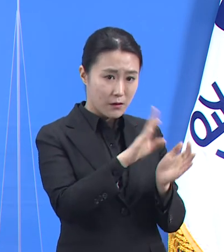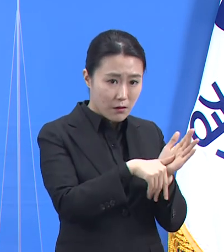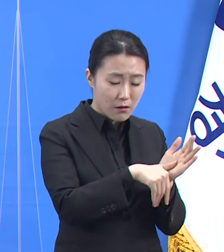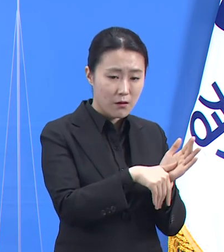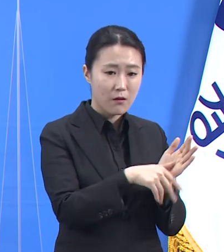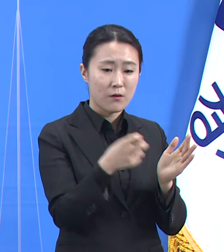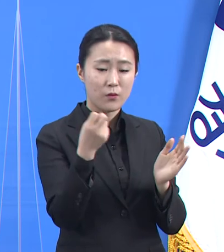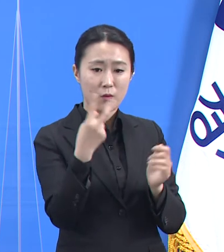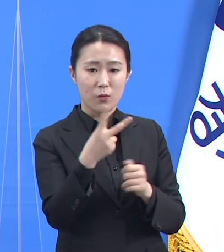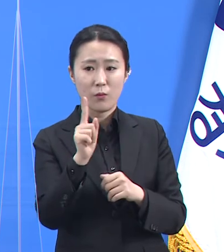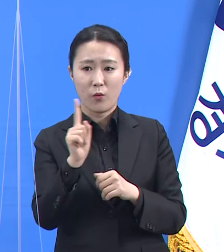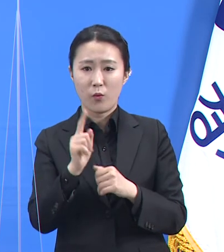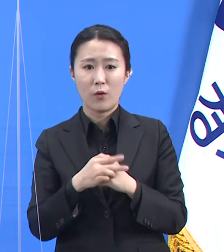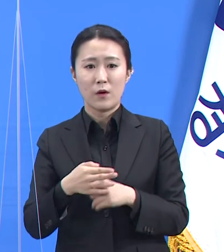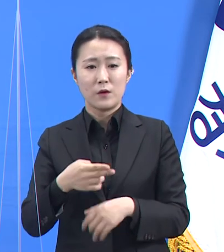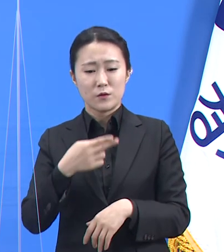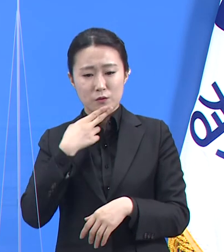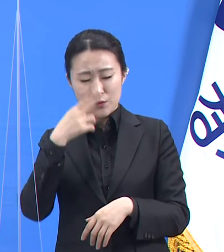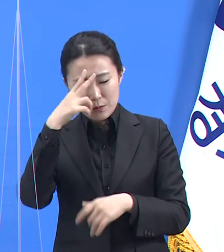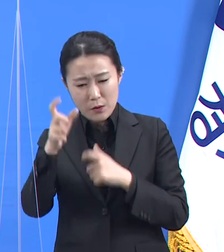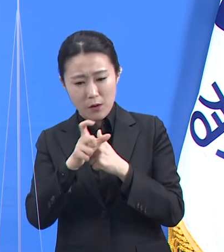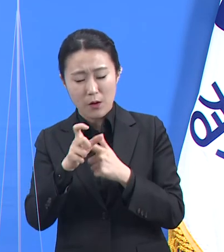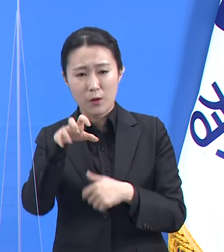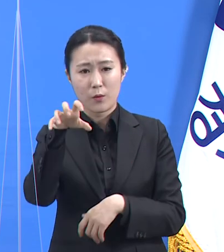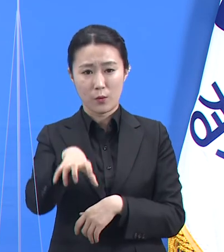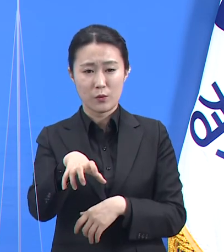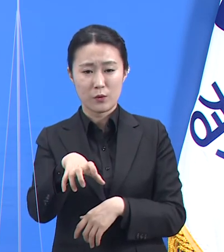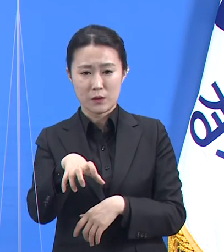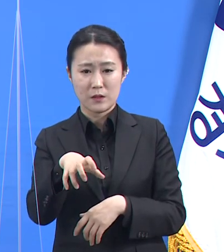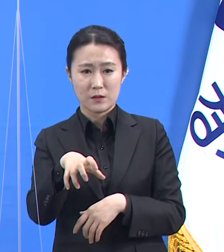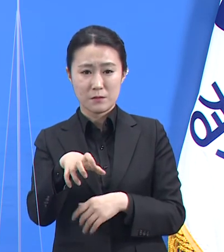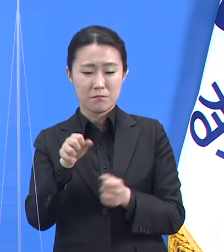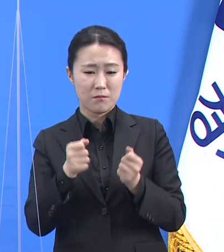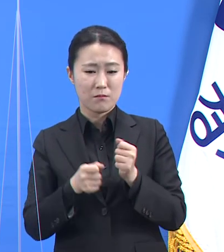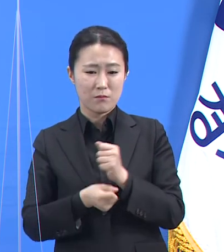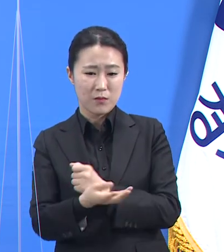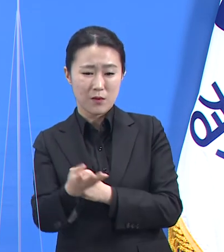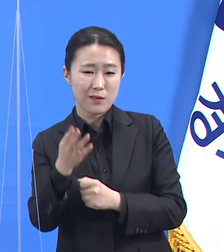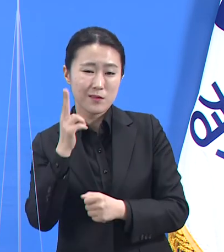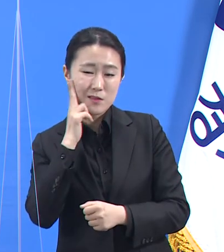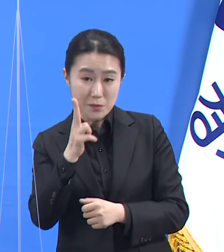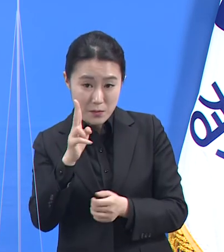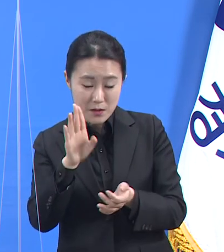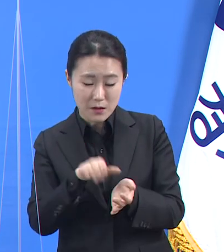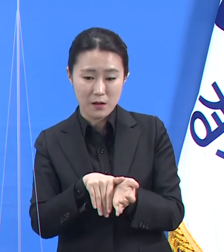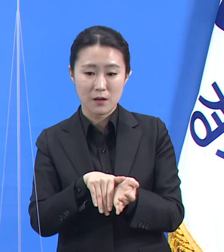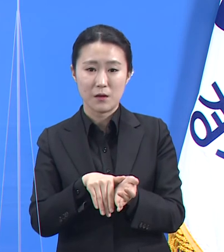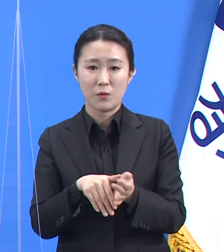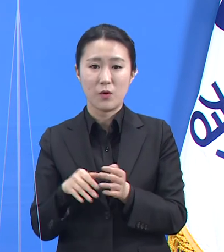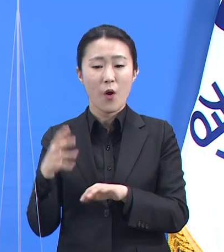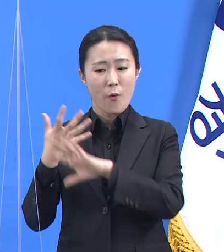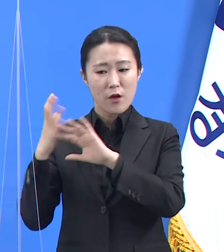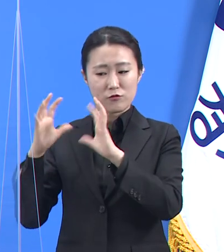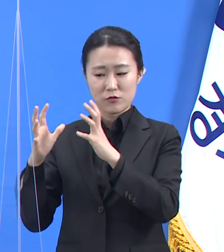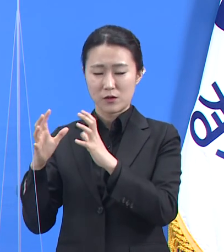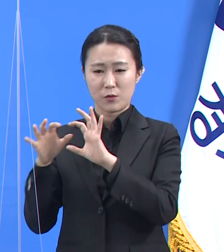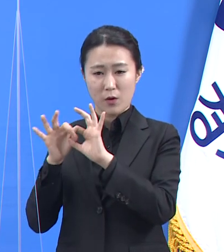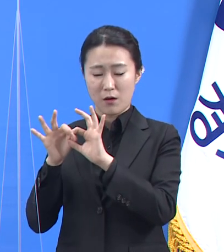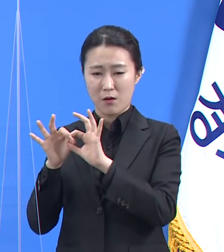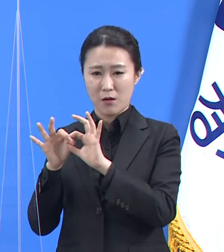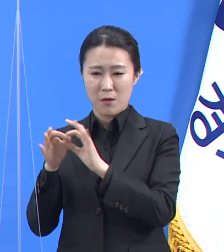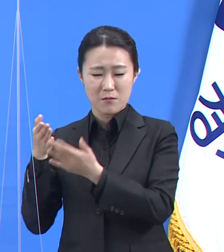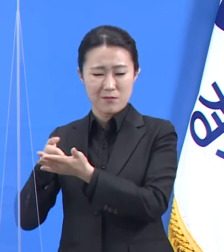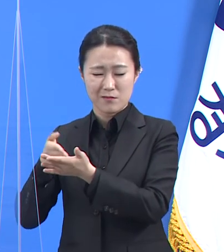이런 식으로 사고하게 되면 끊임없이 뒤쫓게 됩니다. 그런 방법으로는 바이러스보다 앞서갈 수 없습니다.